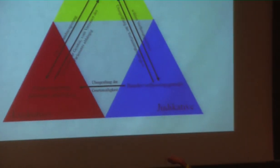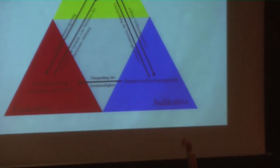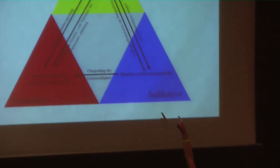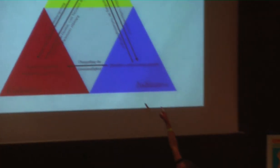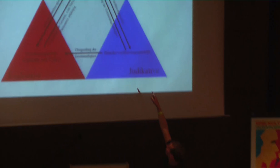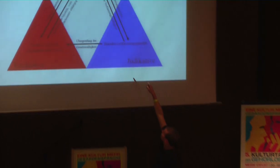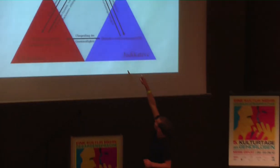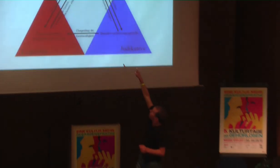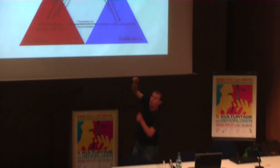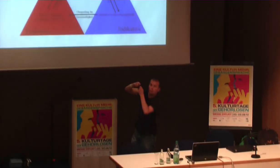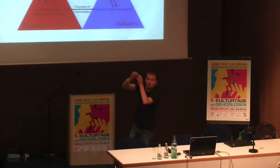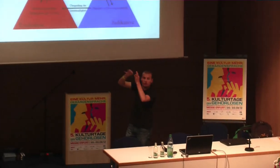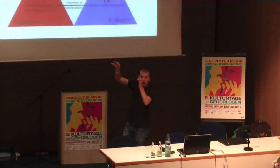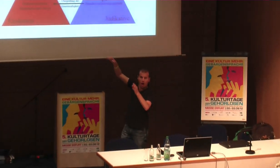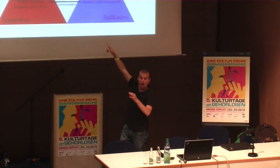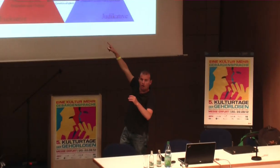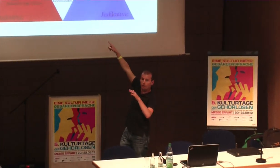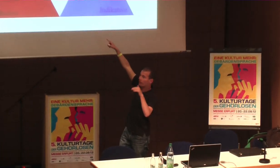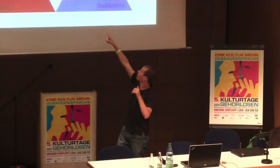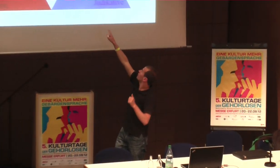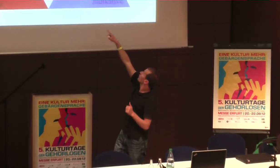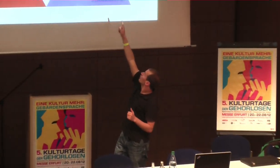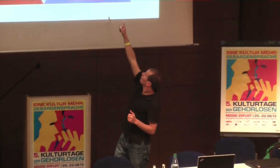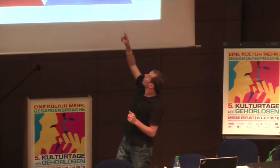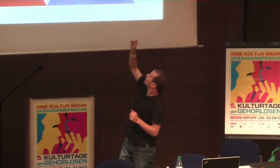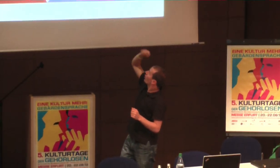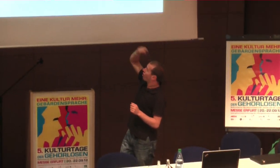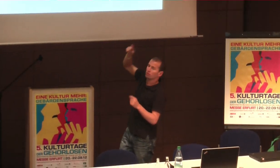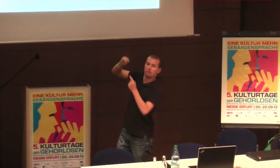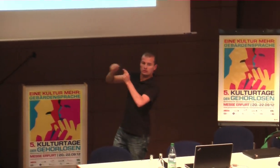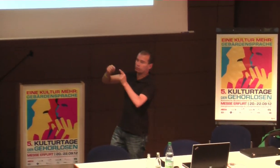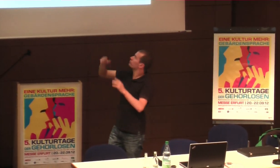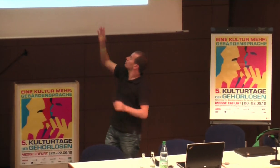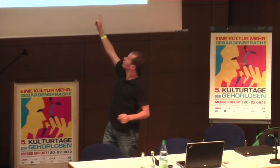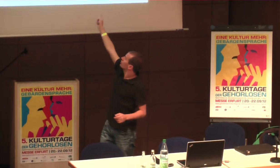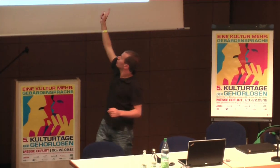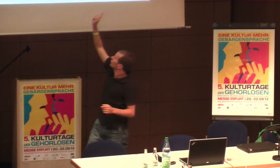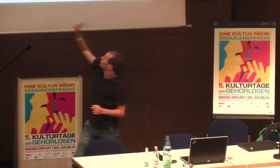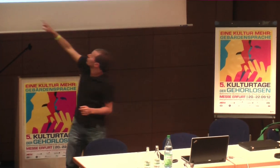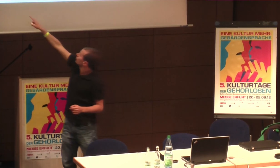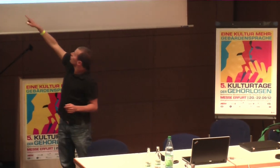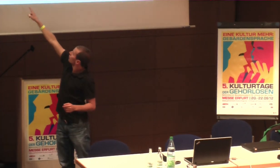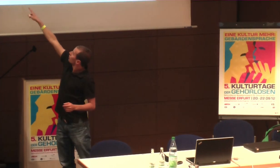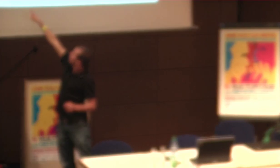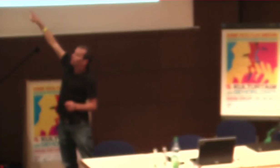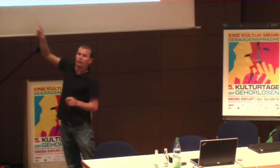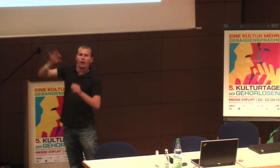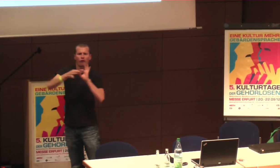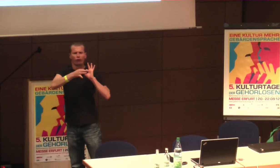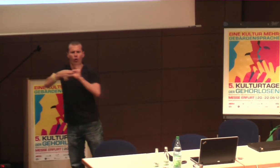das Parlament, der Bundestag und Bundesrat, die Gesetze erlassen. Denn